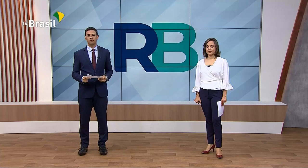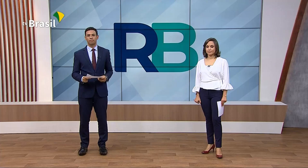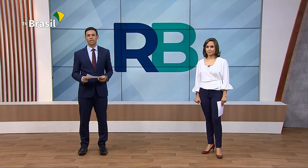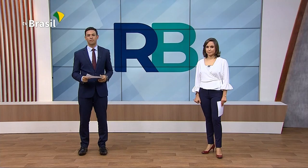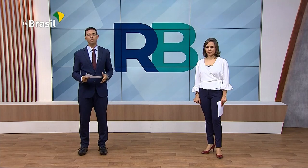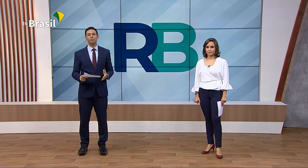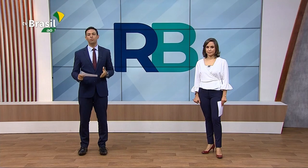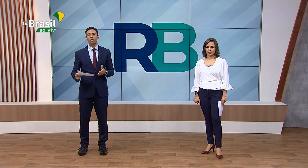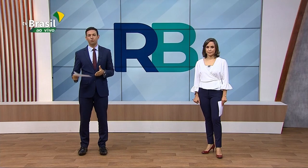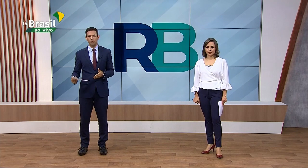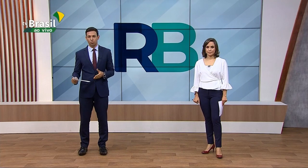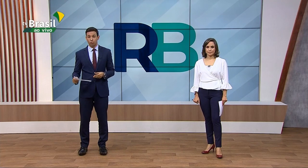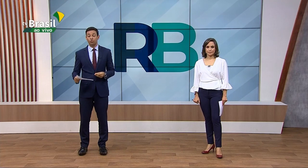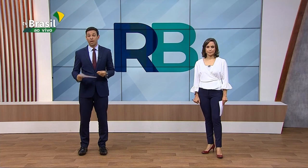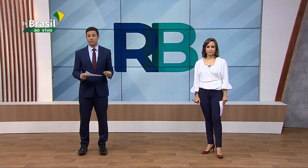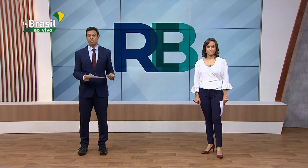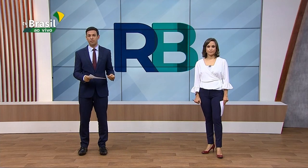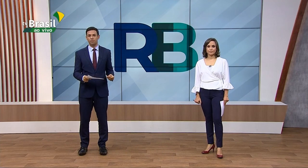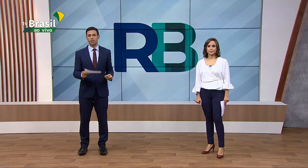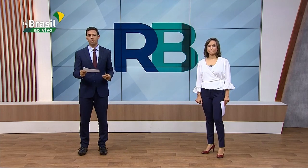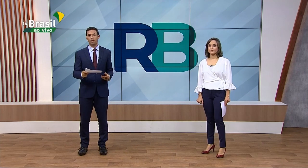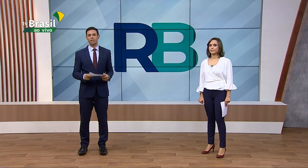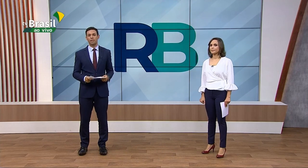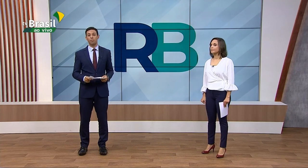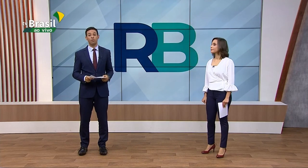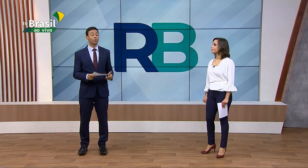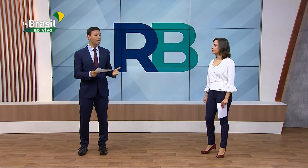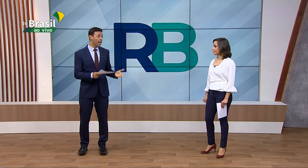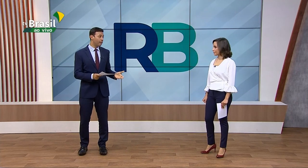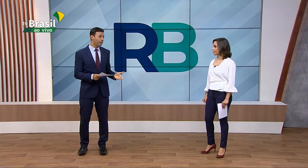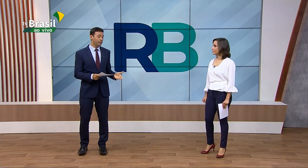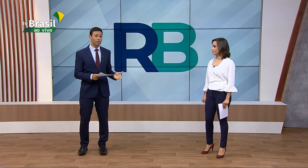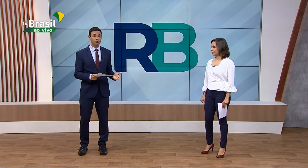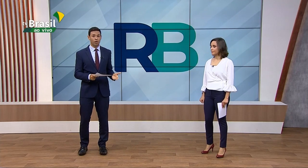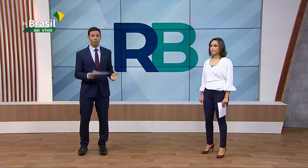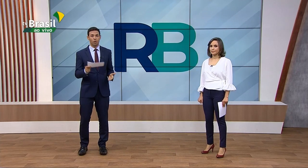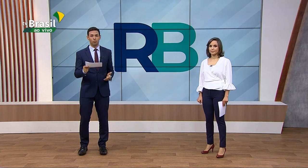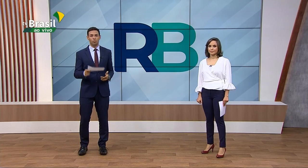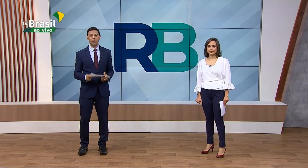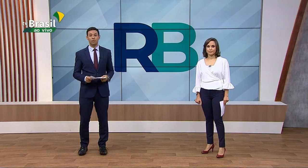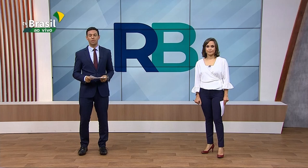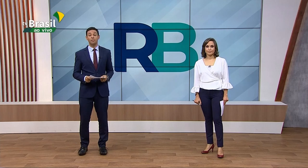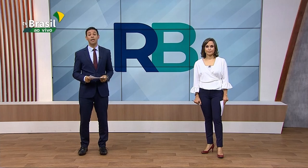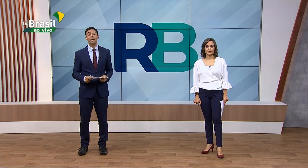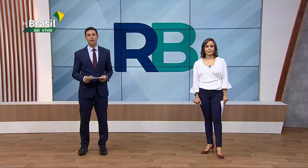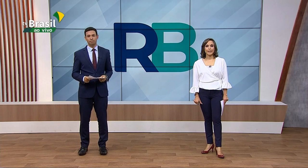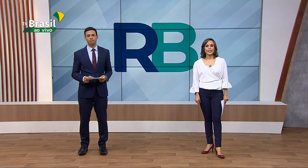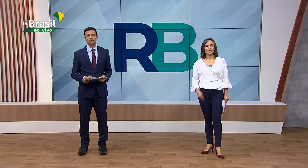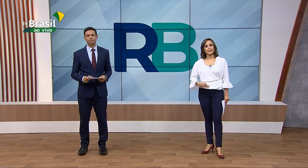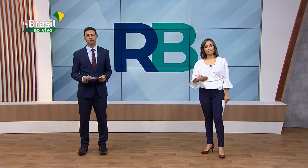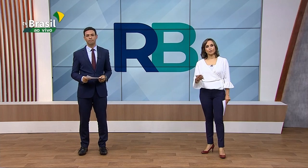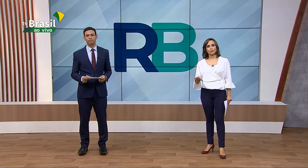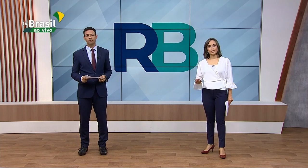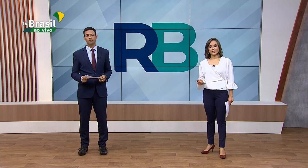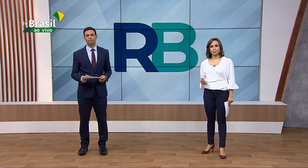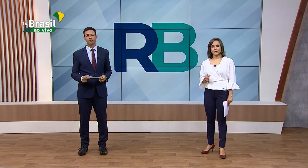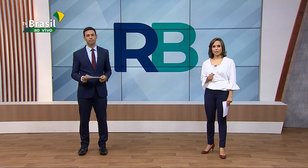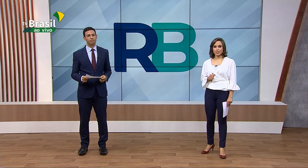Cinco milhões de pessoas já se inscreveram para fazer a prova do Enem deste ano. O prazo termina amanhã. E dando continuidade à política de